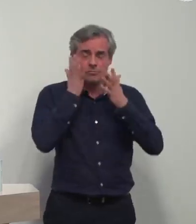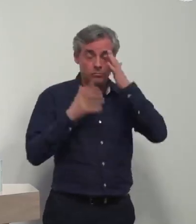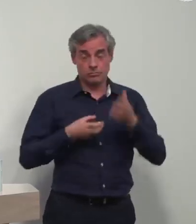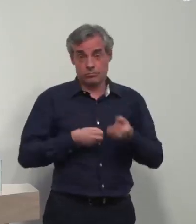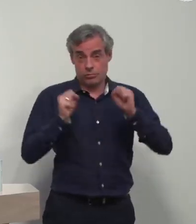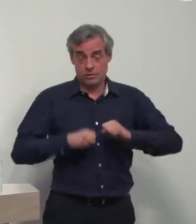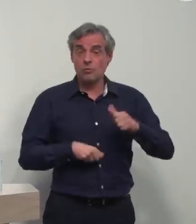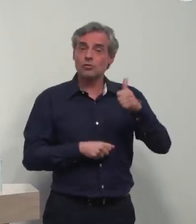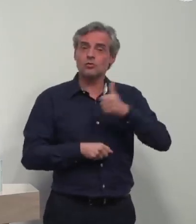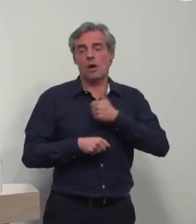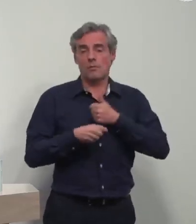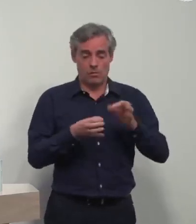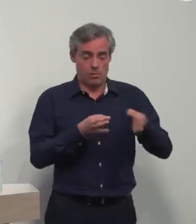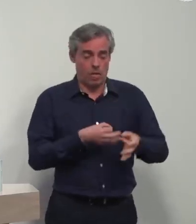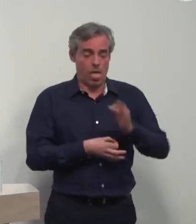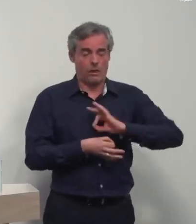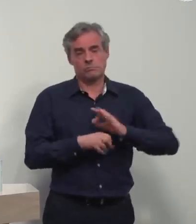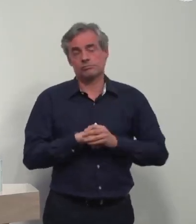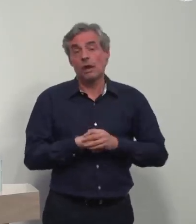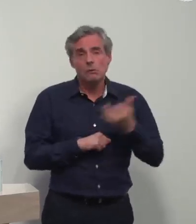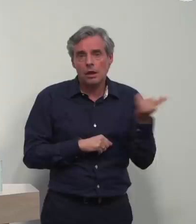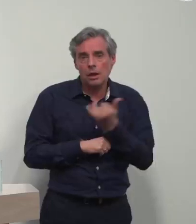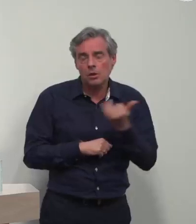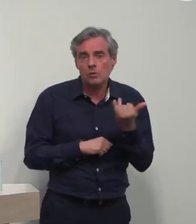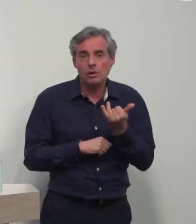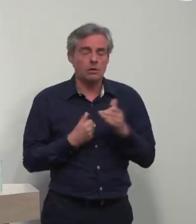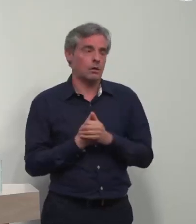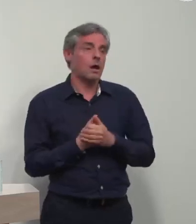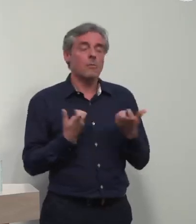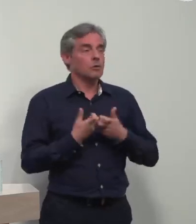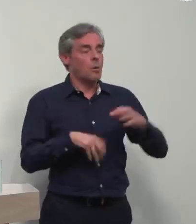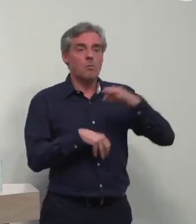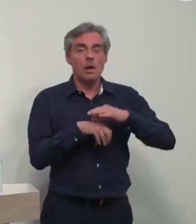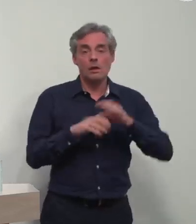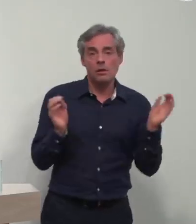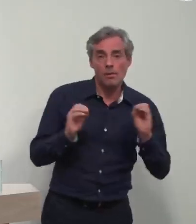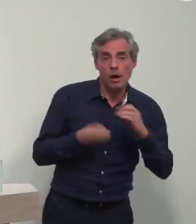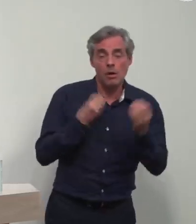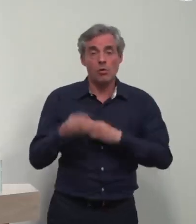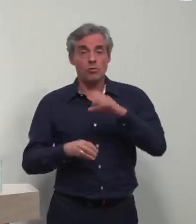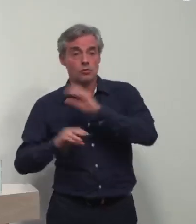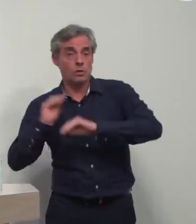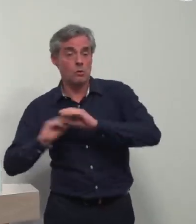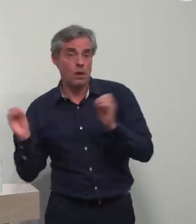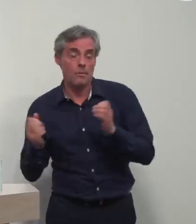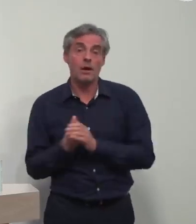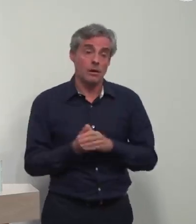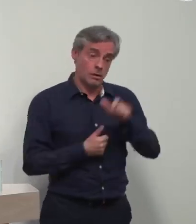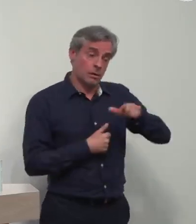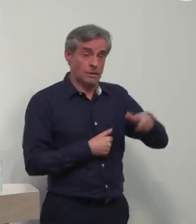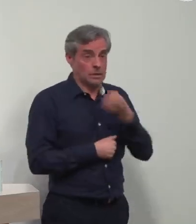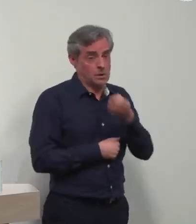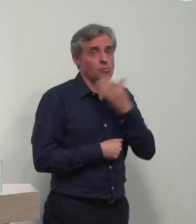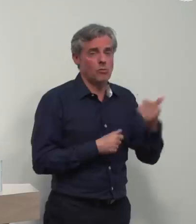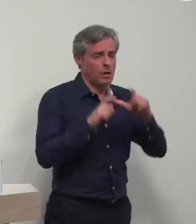masque et donc il n'y a pas d'indication à garder son masque, surtout quand on n'est pas personnel soignant. Vous savez que certains encouragent à